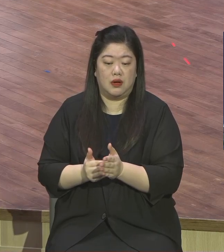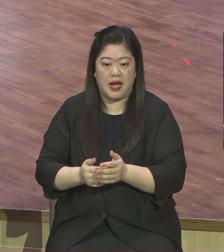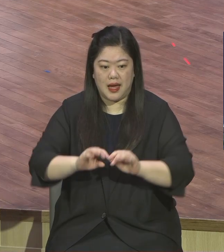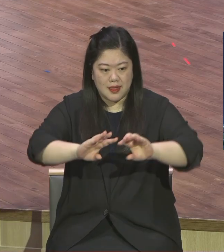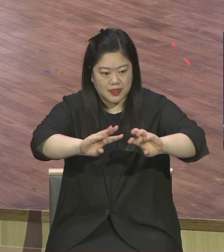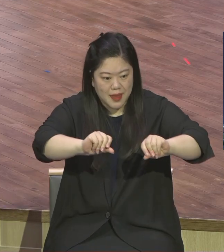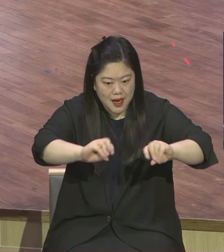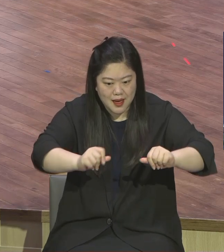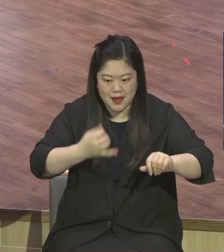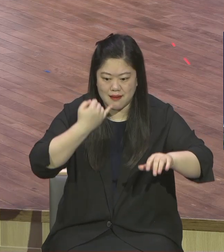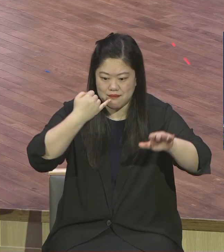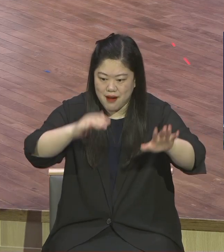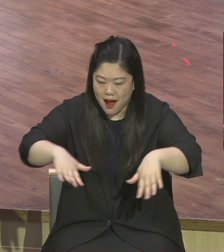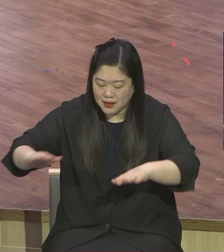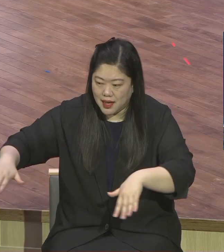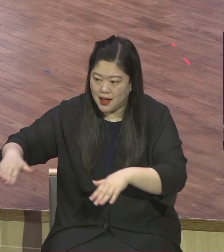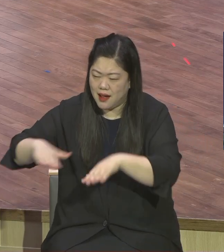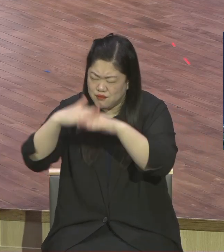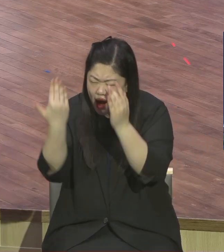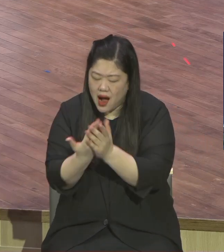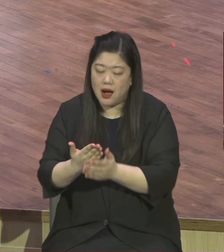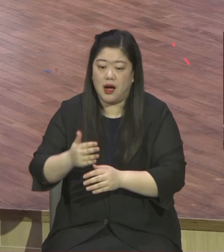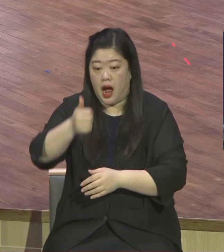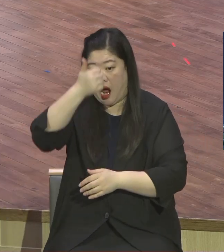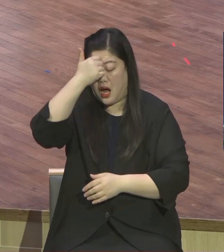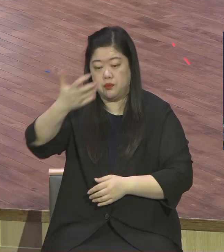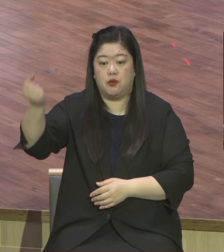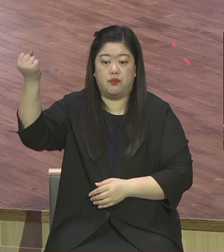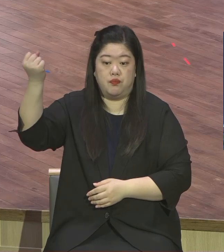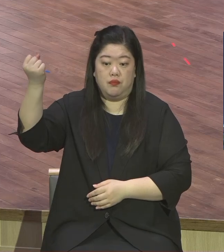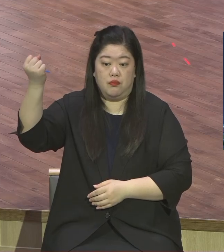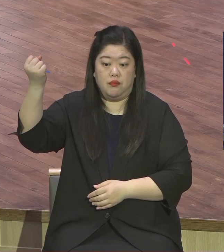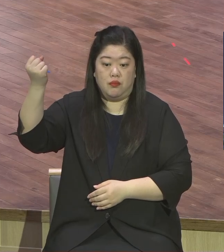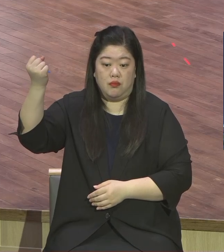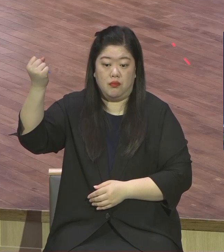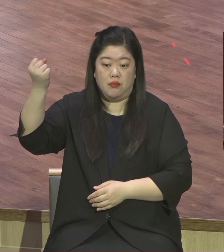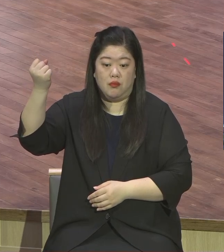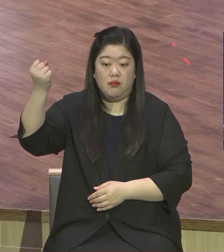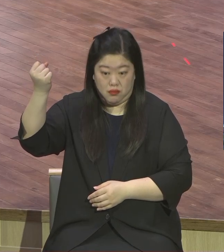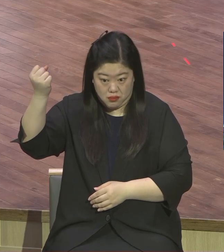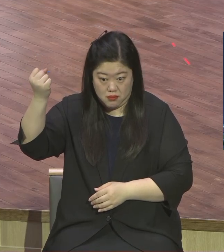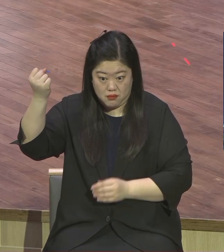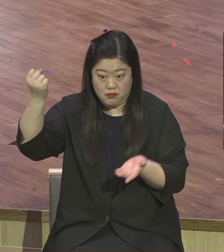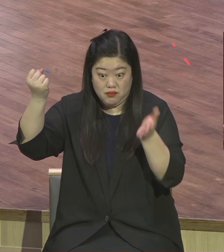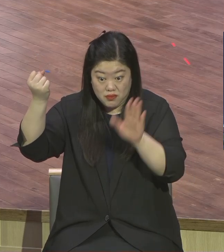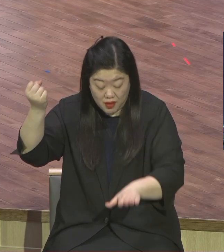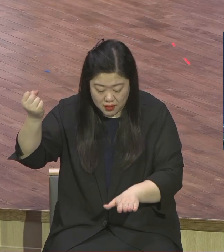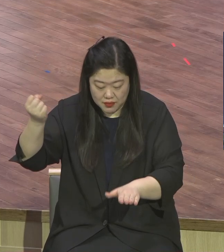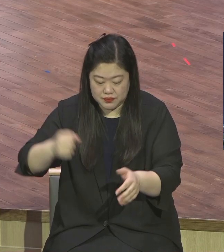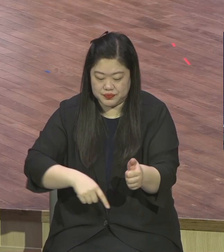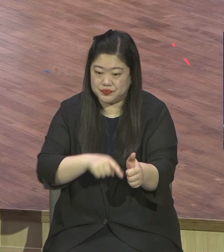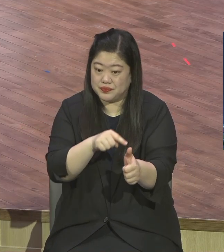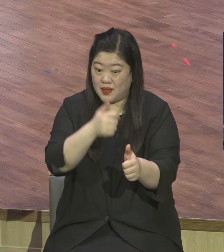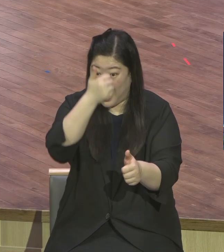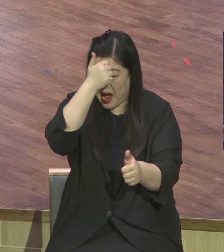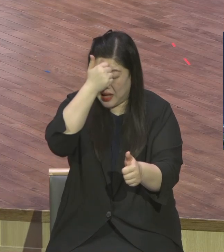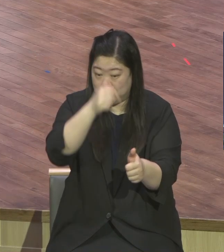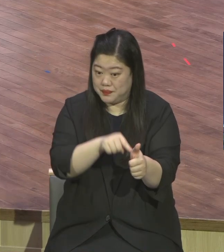그렇게 창생일장에서 창조해 주셨는데 하나님께서 인간을